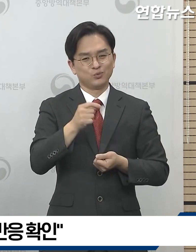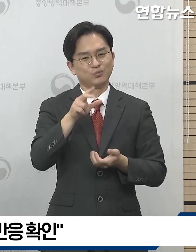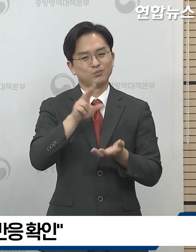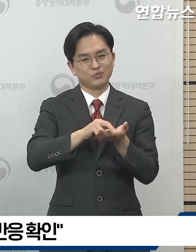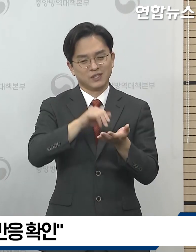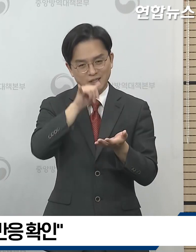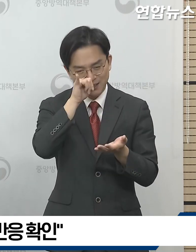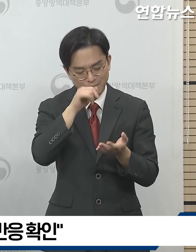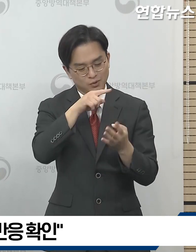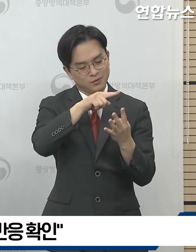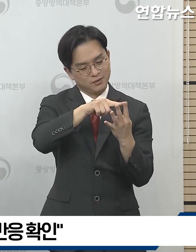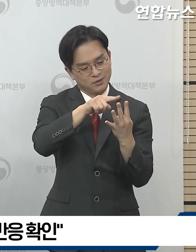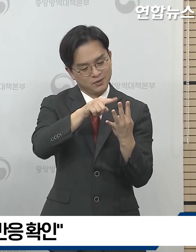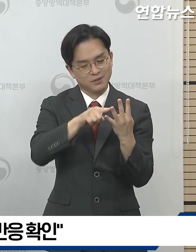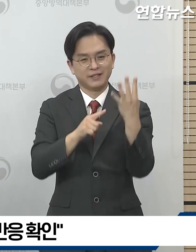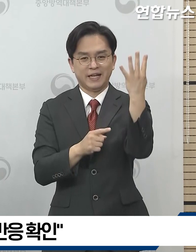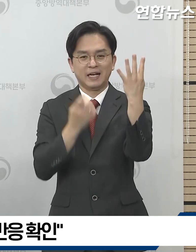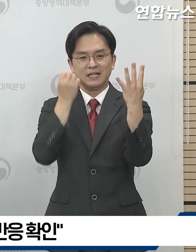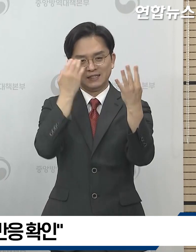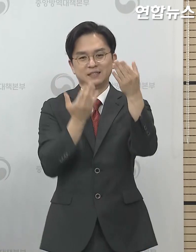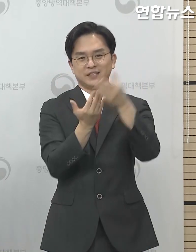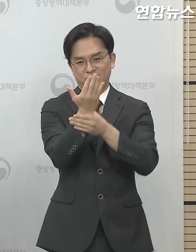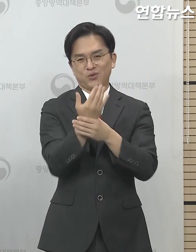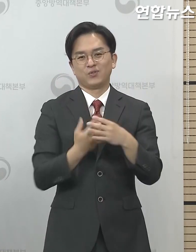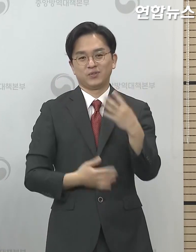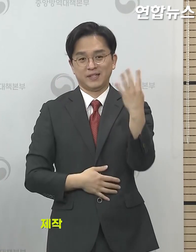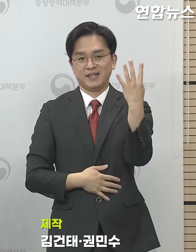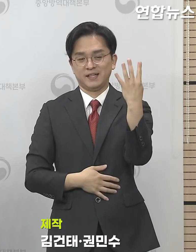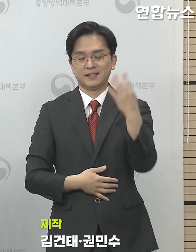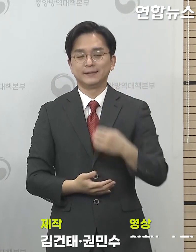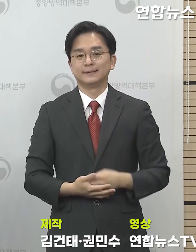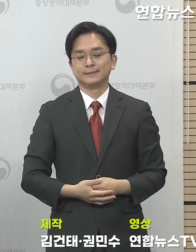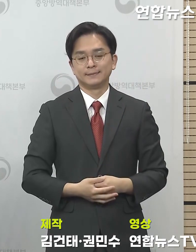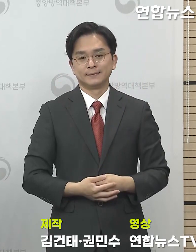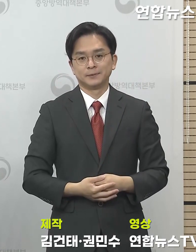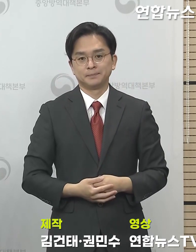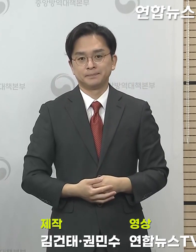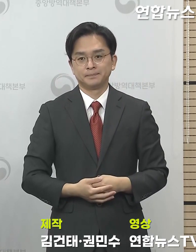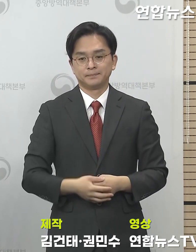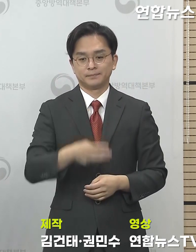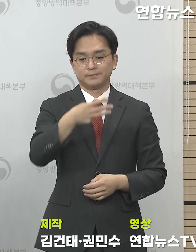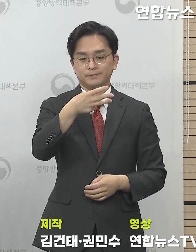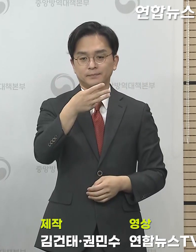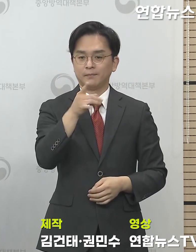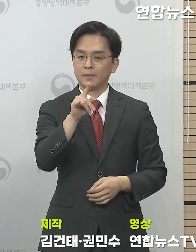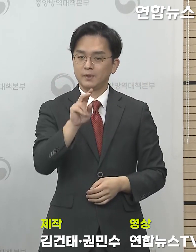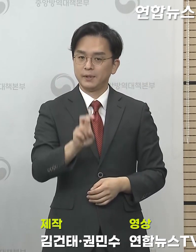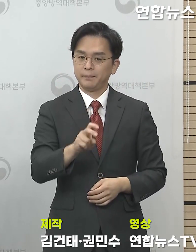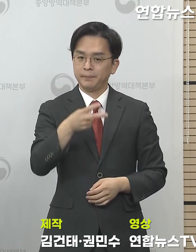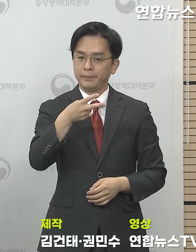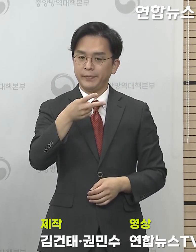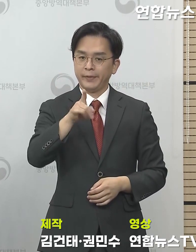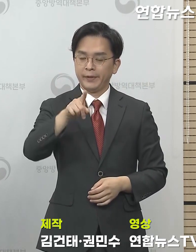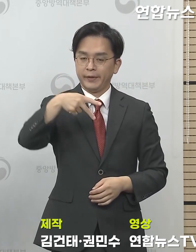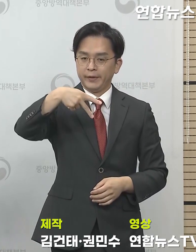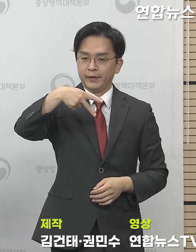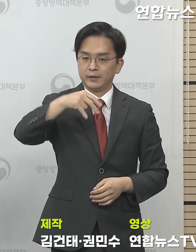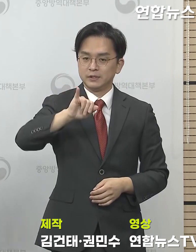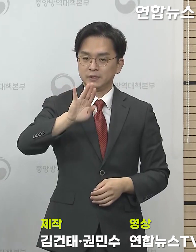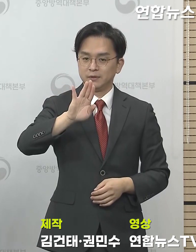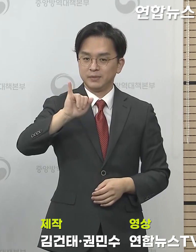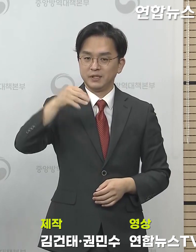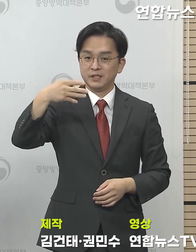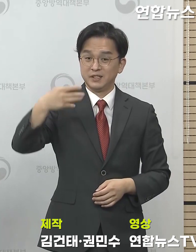이상 반응이 있었다는 말씀을 드립니다. 렘드시비르의 미국 내에서의 긴급